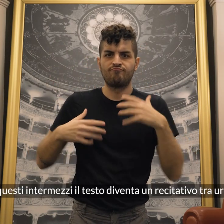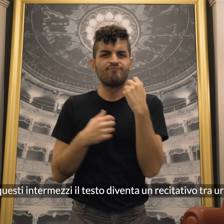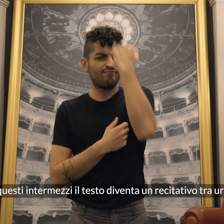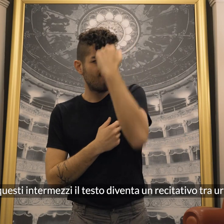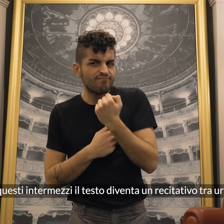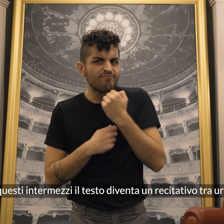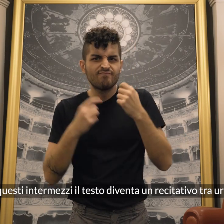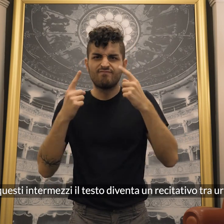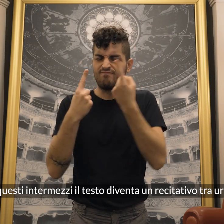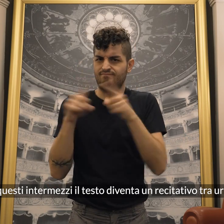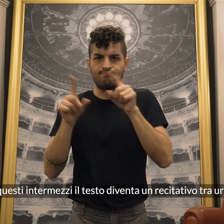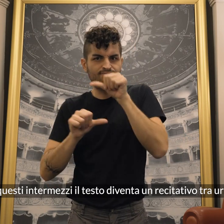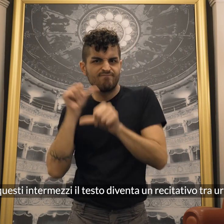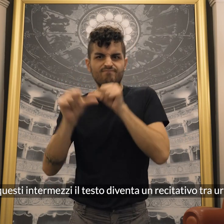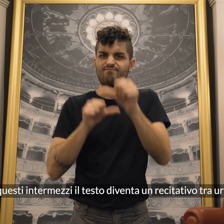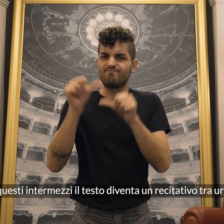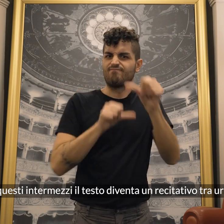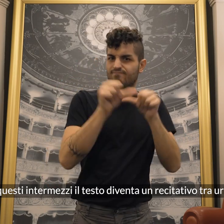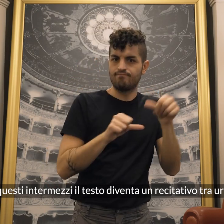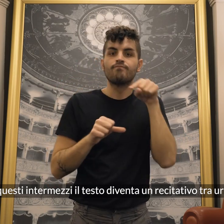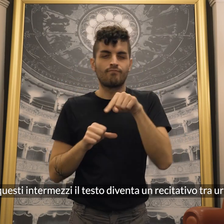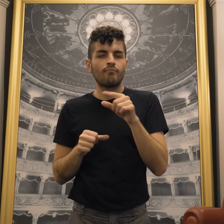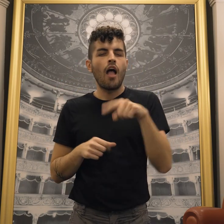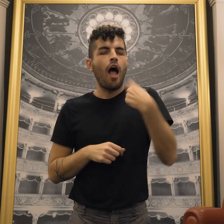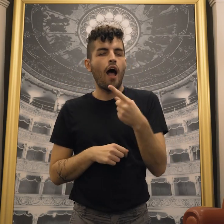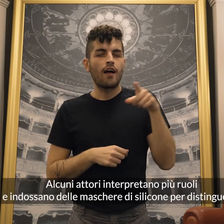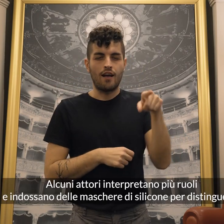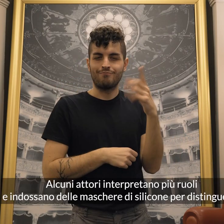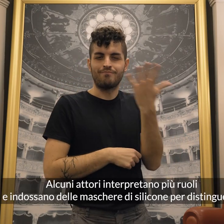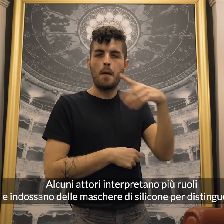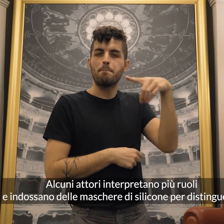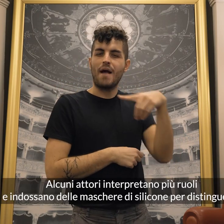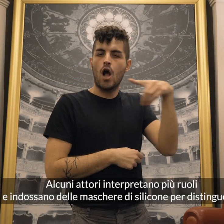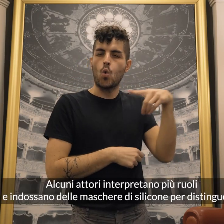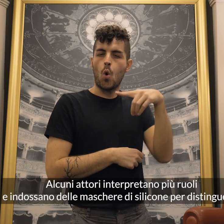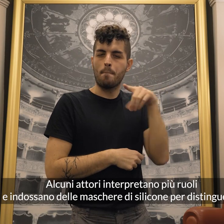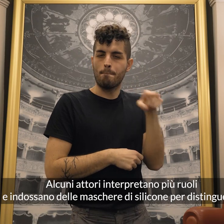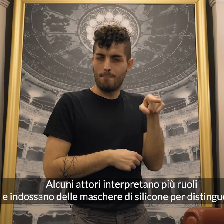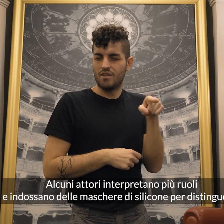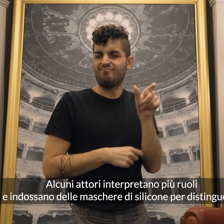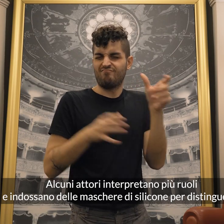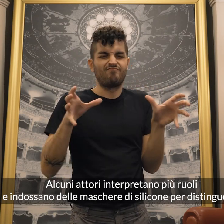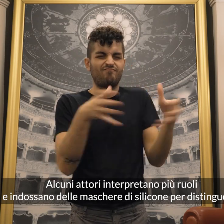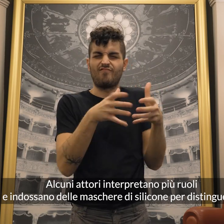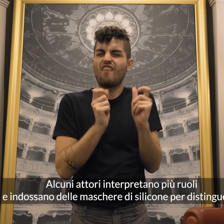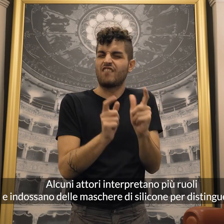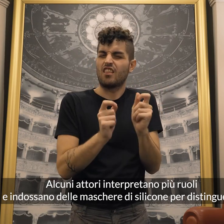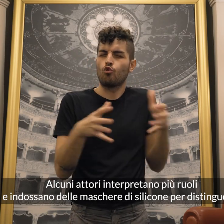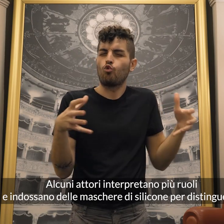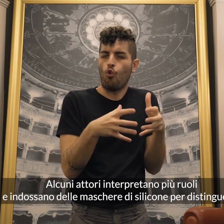diventa un recitativo tra urlato e cantato. Alcuni attori interpretano più ruoli e indossano delle